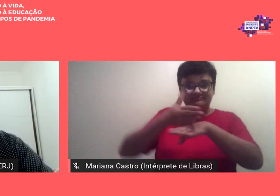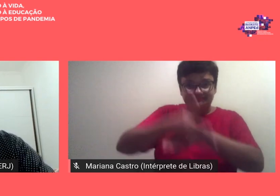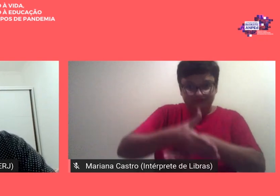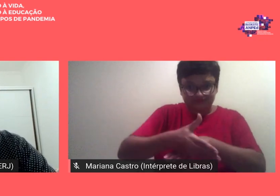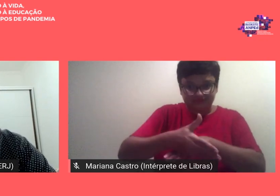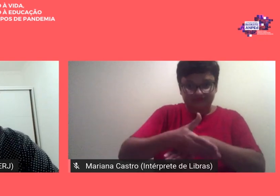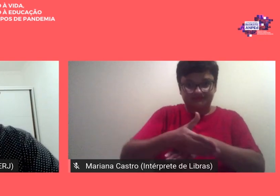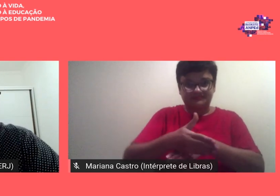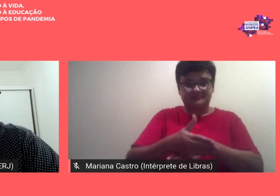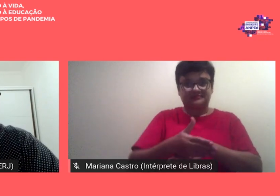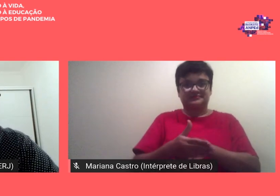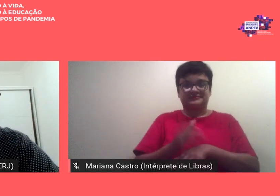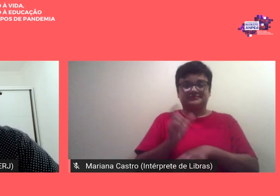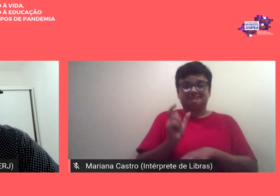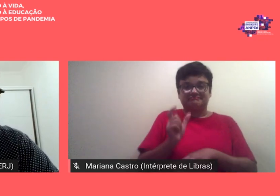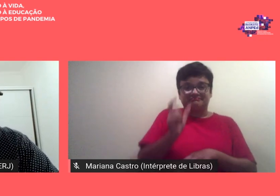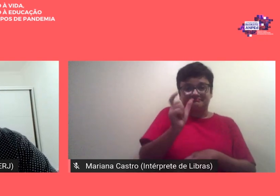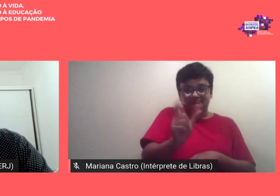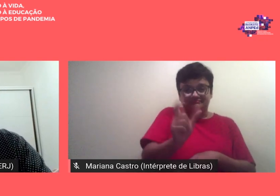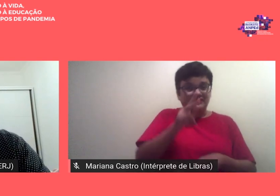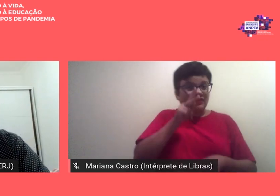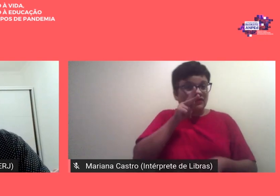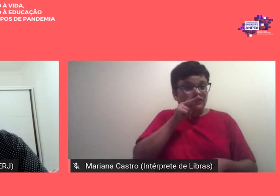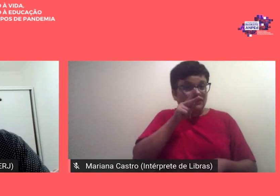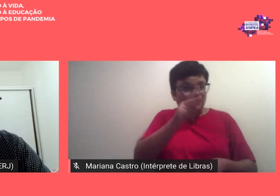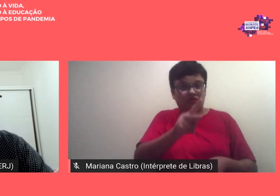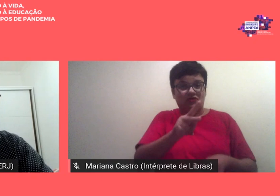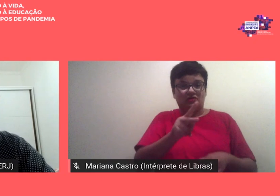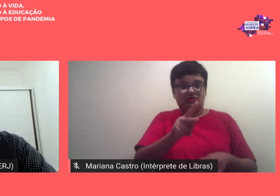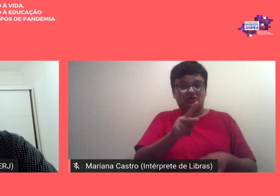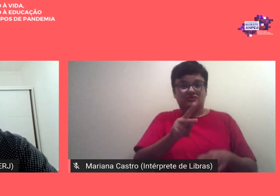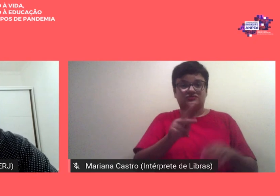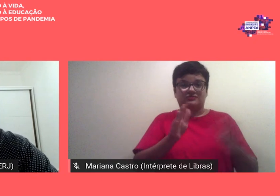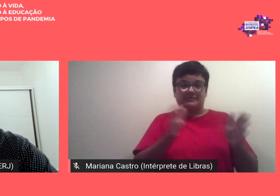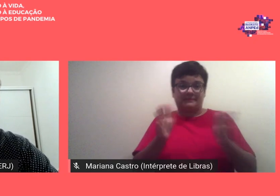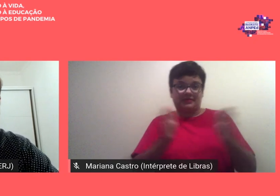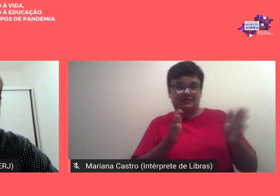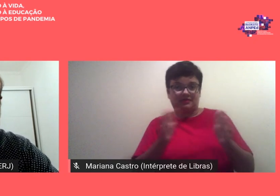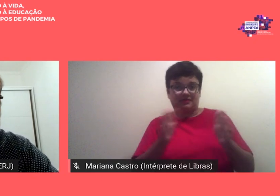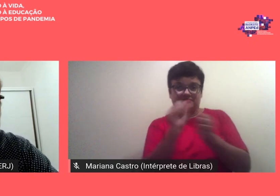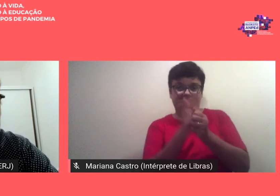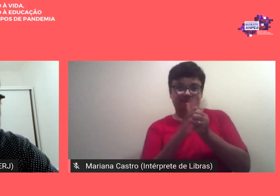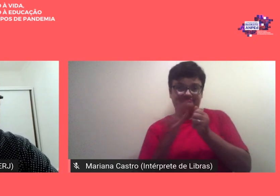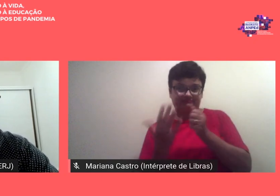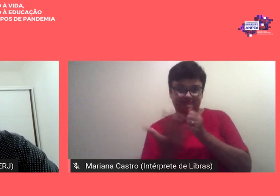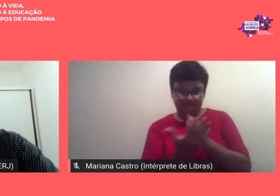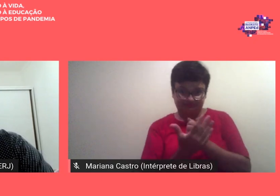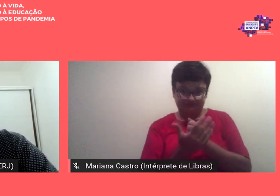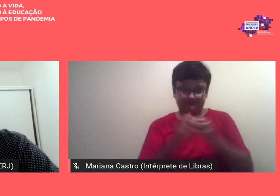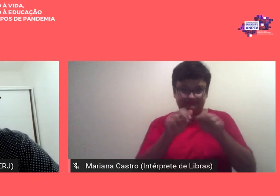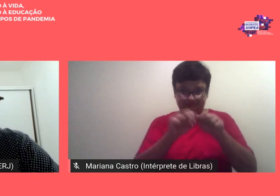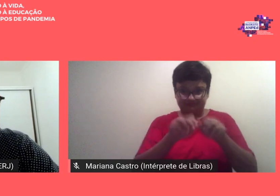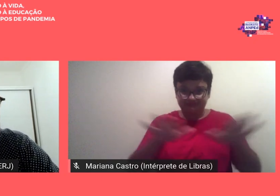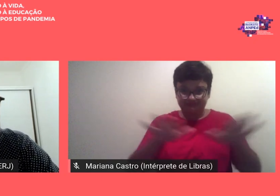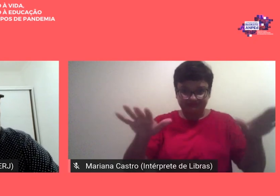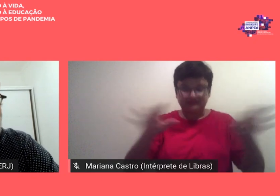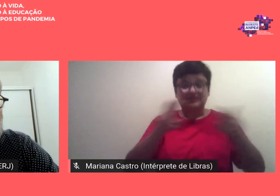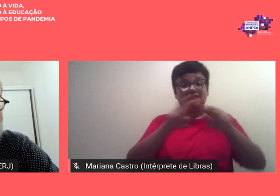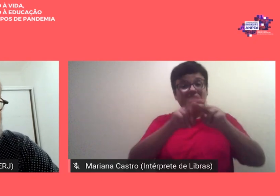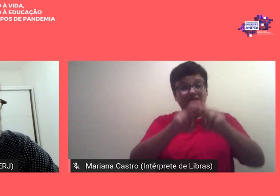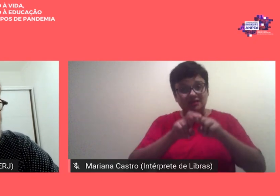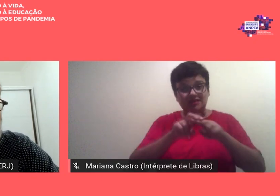muito forte né nesse período da pandemia por isso eu digo que do